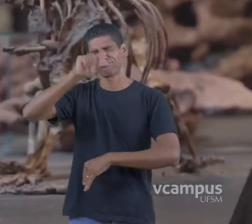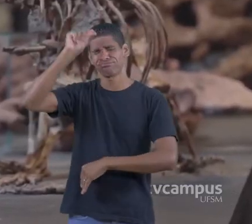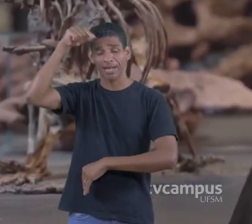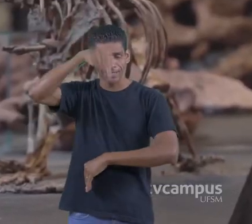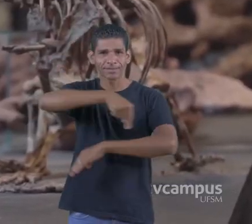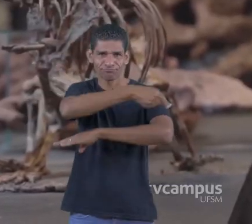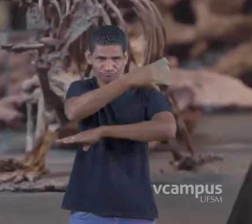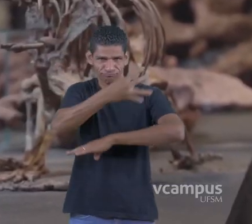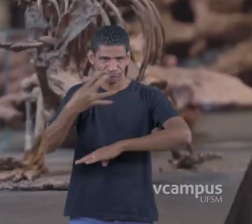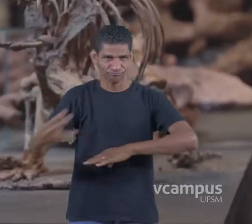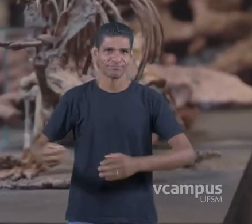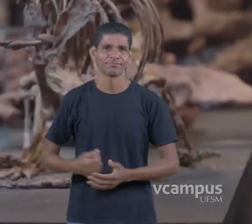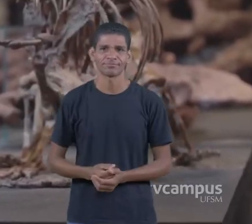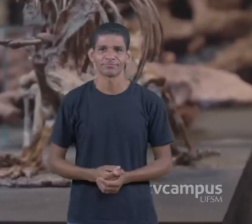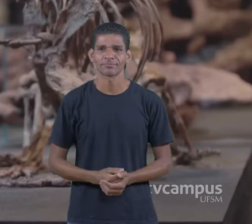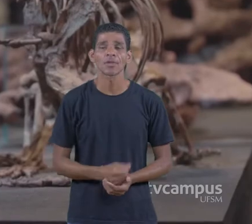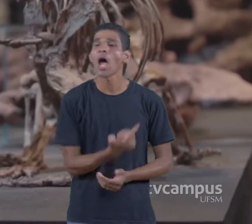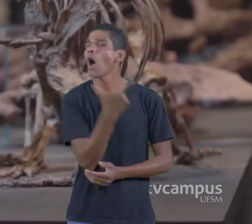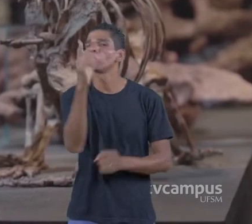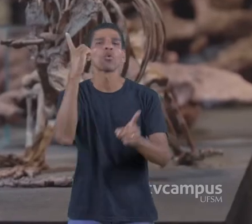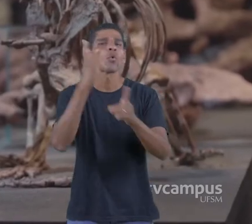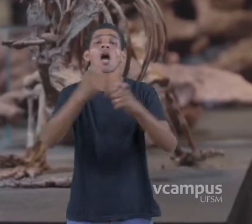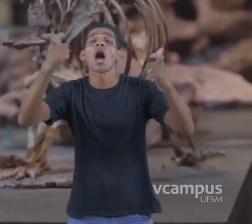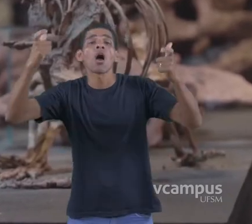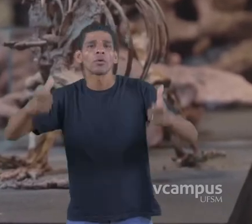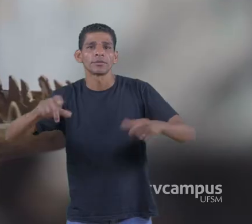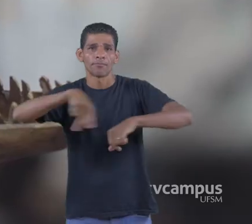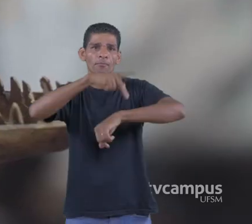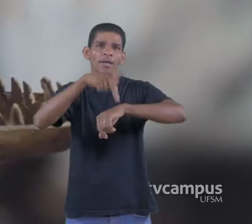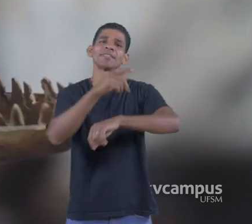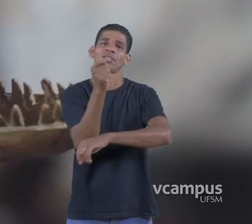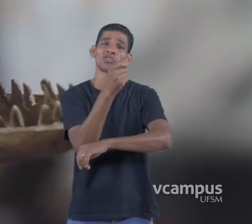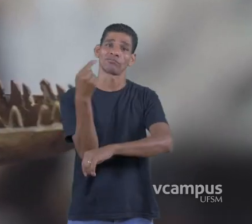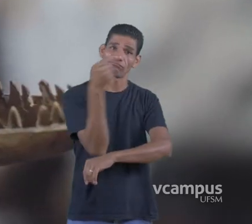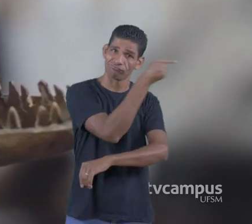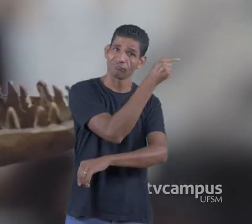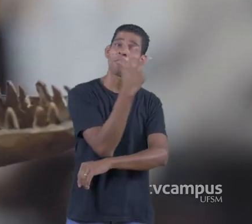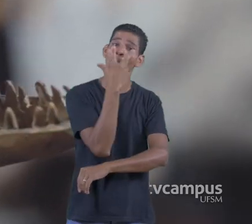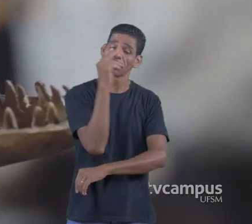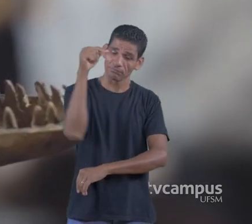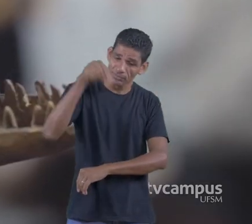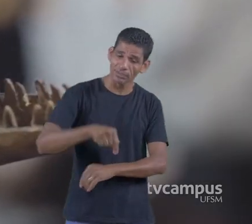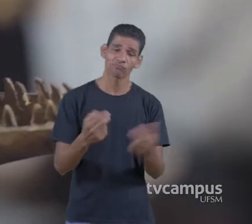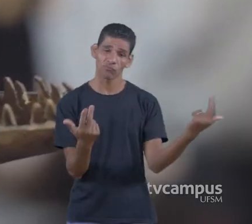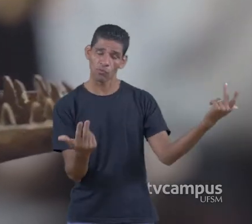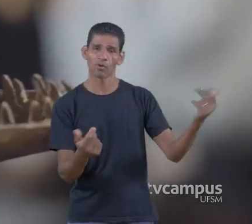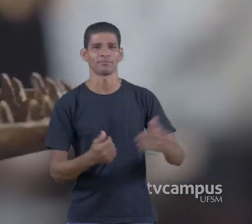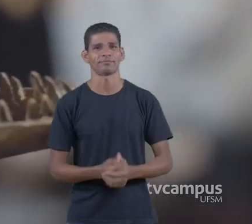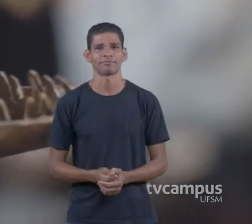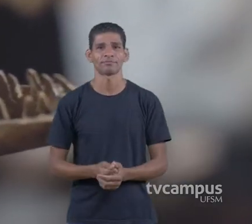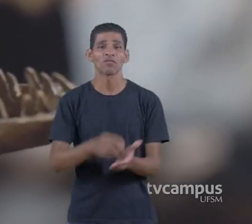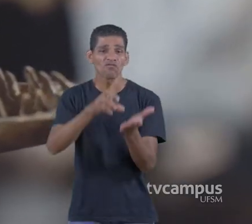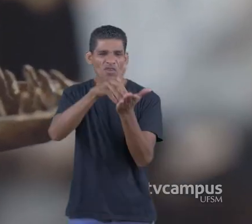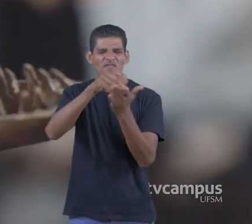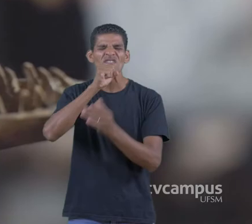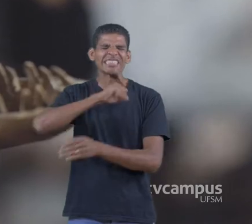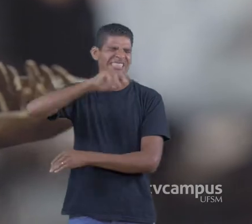do Triássico aqui na Quarta Colônia Que só são encontrados semelhantes na Argentina, em todo o mundo Ou seja,